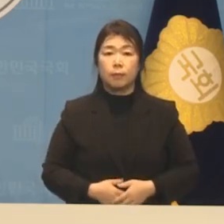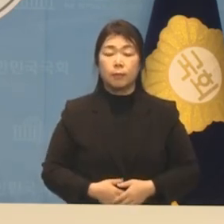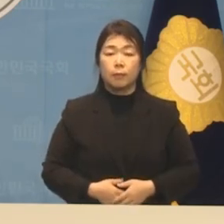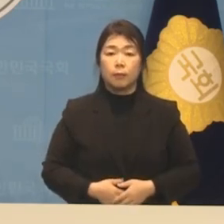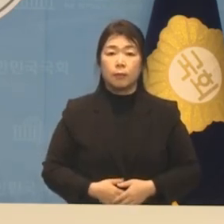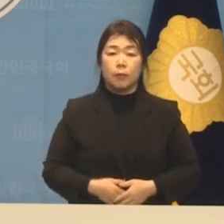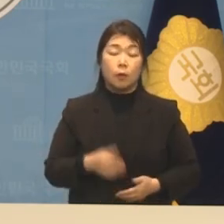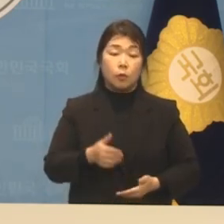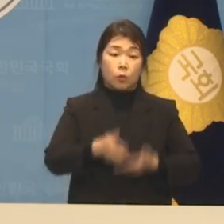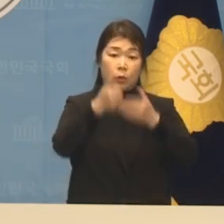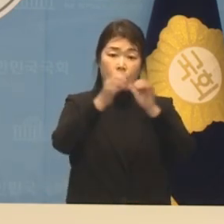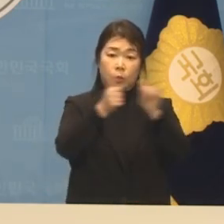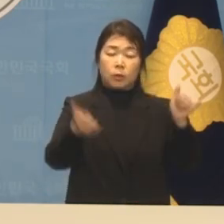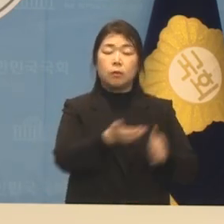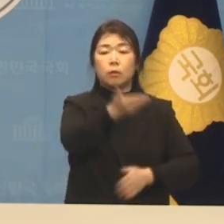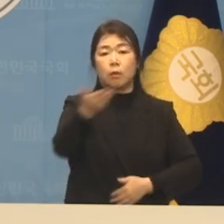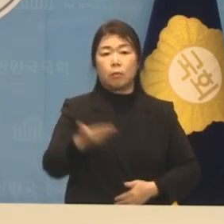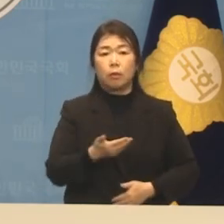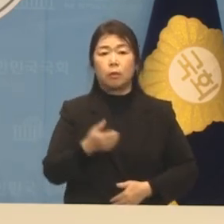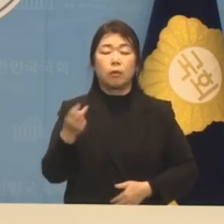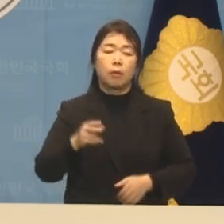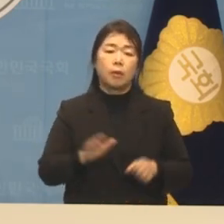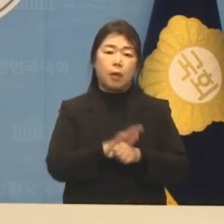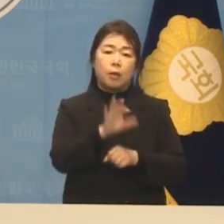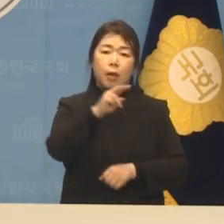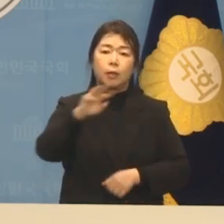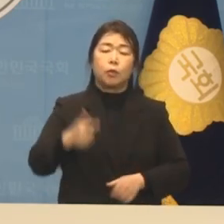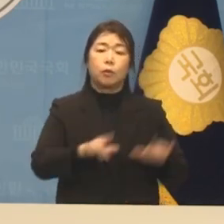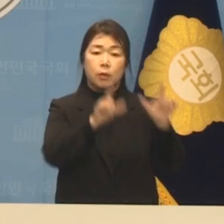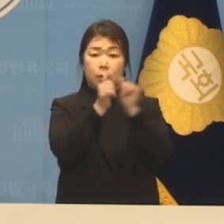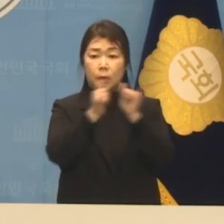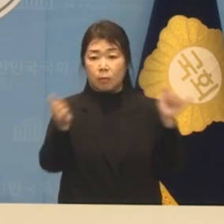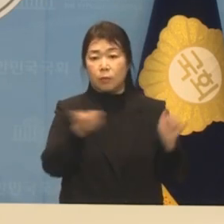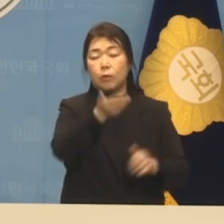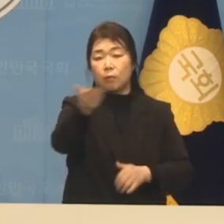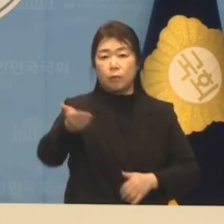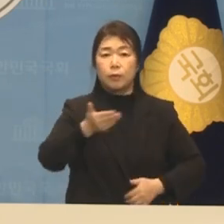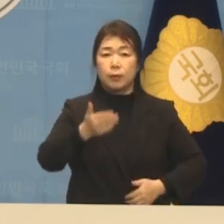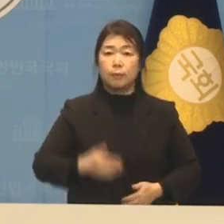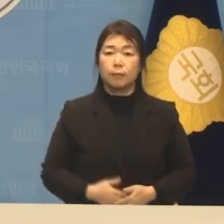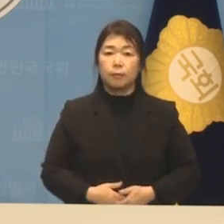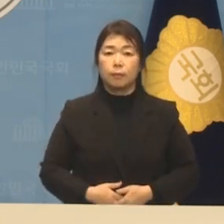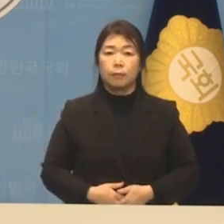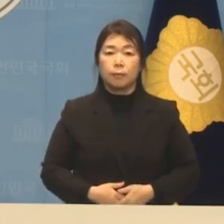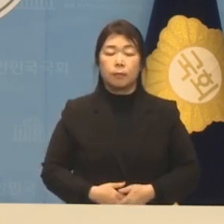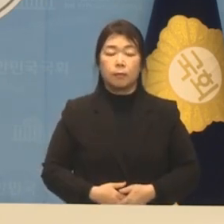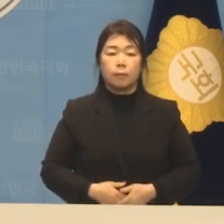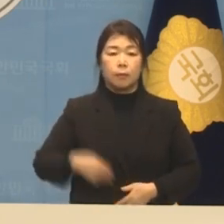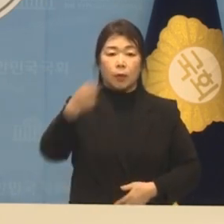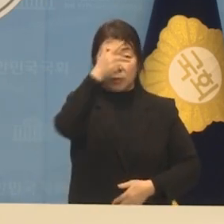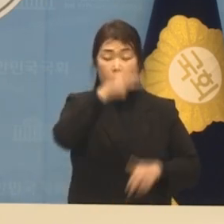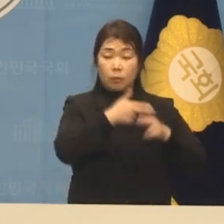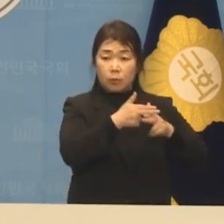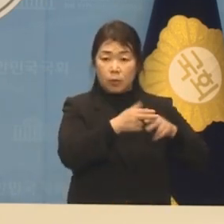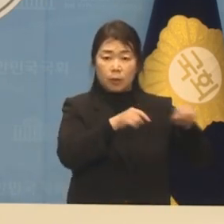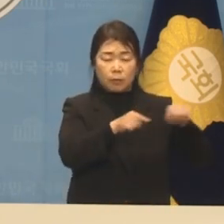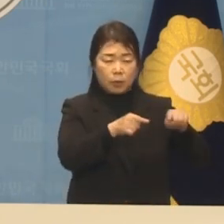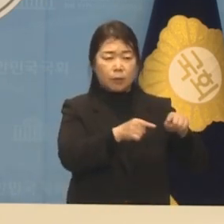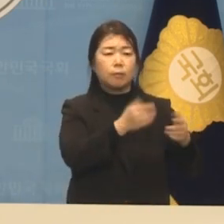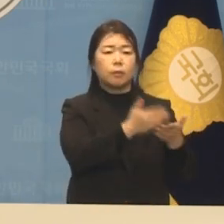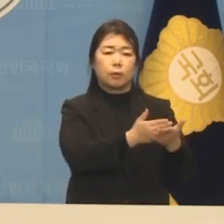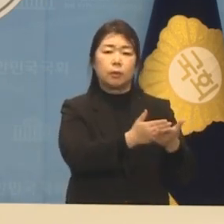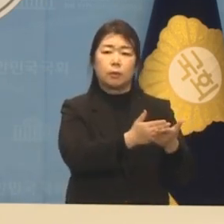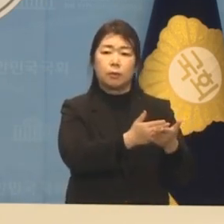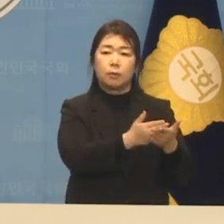존경하는 국민 여러분, 그리고 사랑하는 양천 주민 여러분 검찰 독재의 야만을 넘어